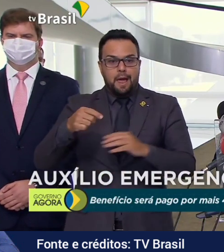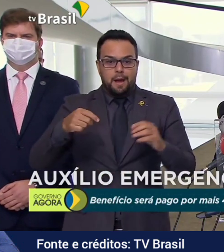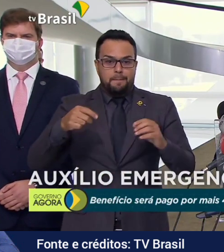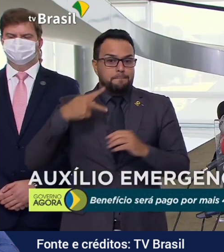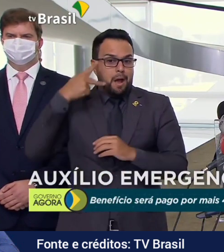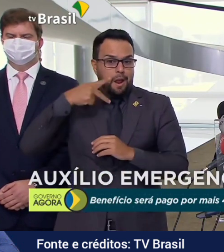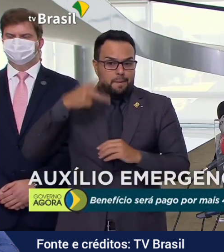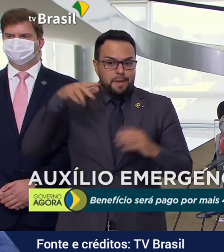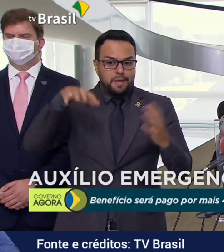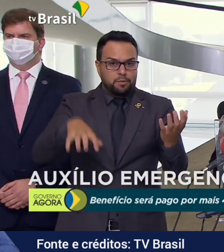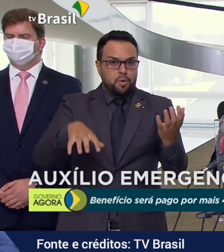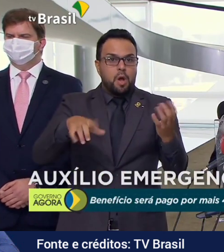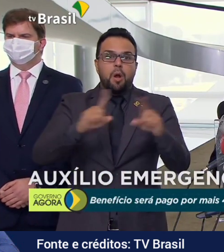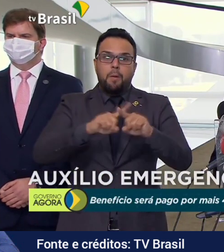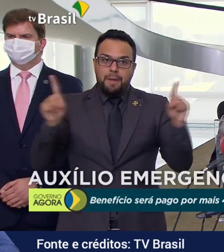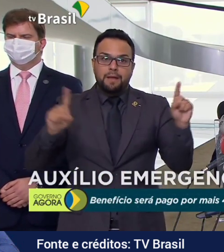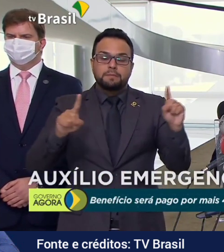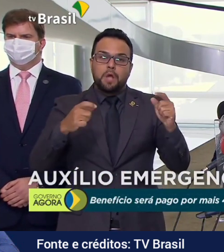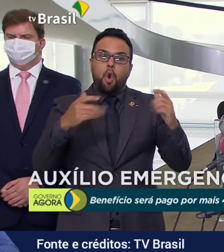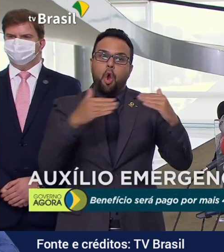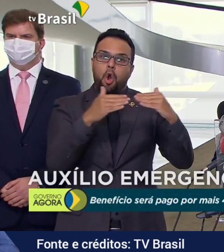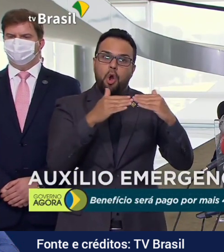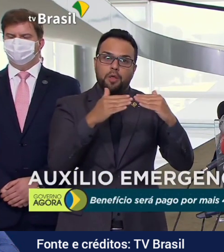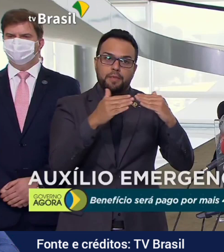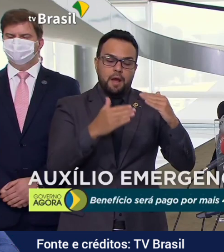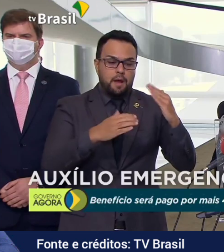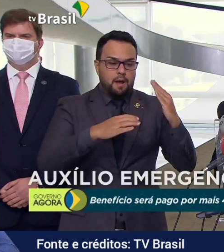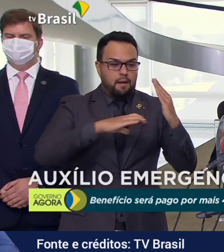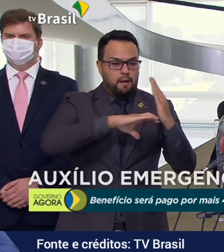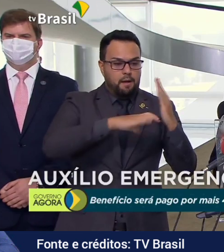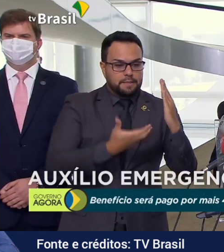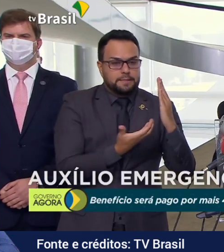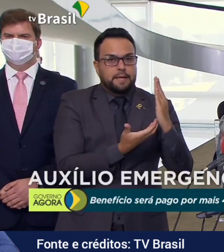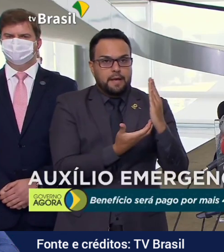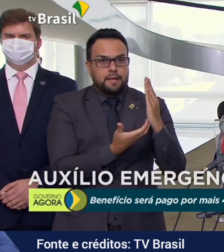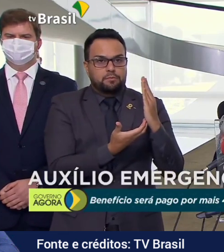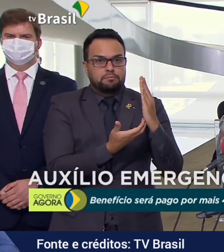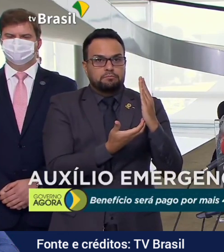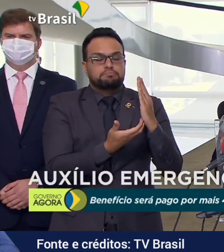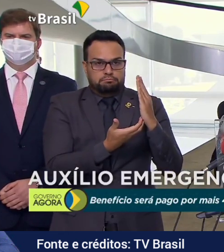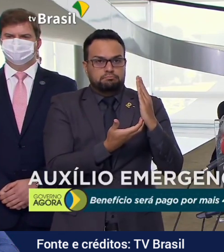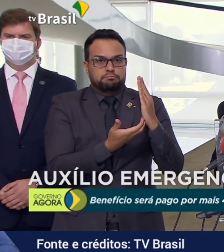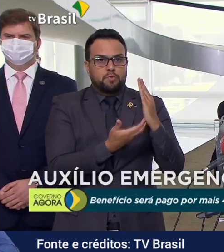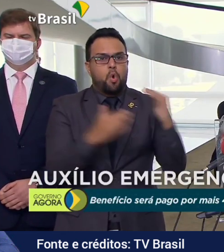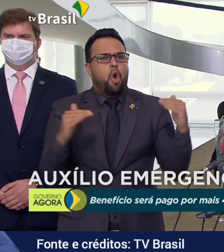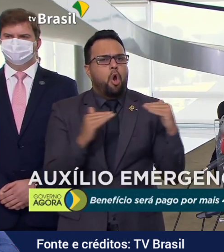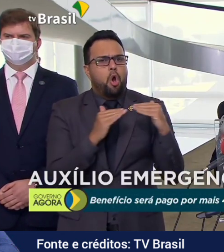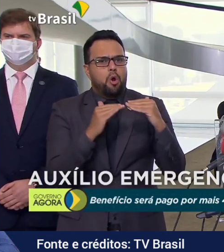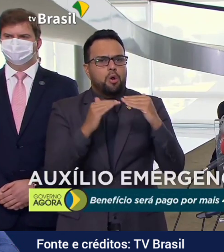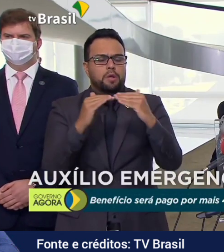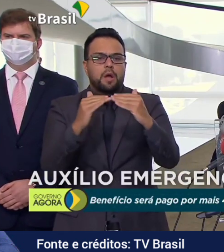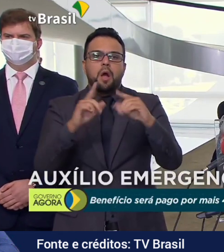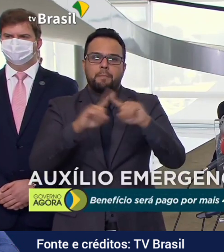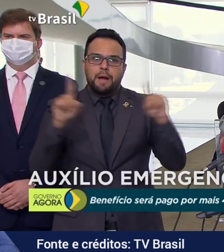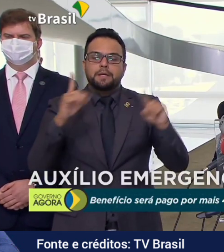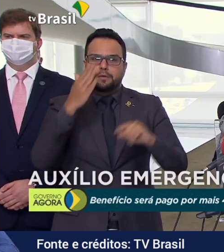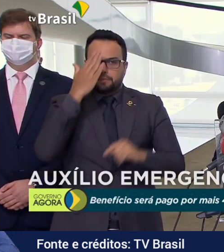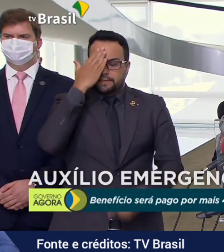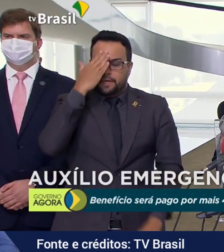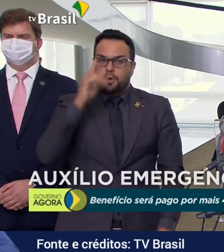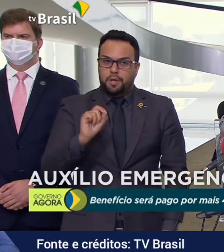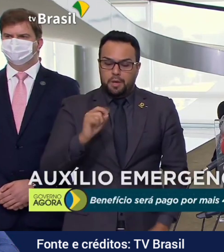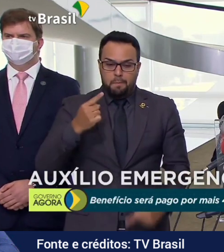depois que a Câmara e o Senado concordem com isso é que ele entraria em vigor lá na frente. Essa política entendo eu.